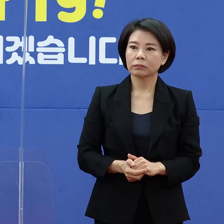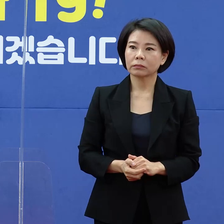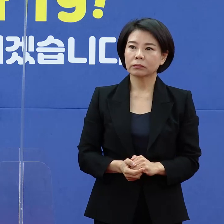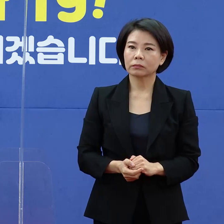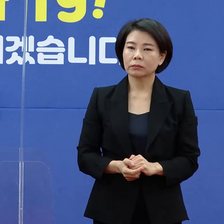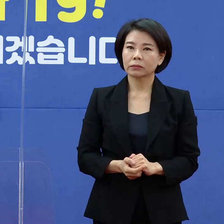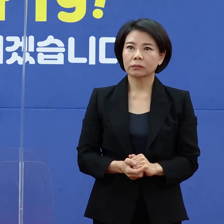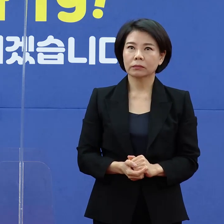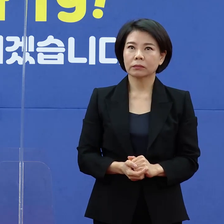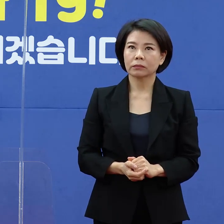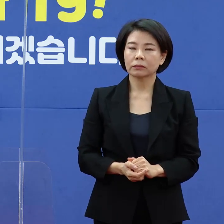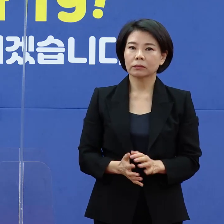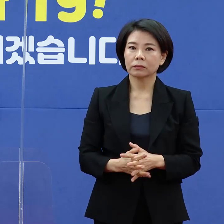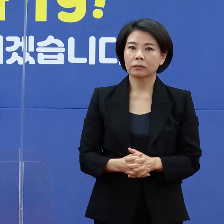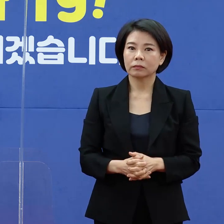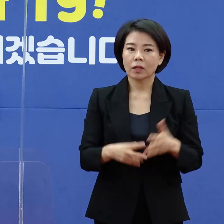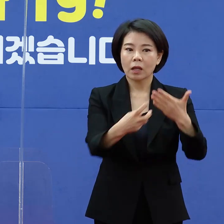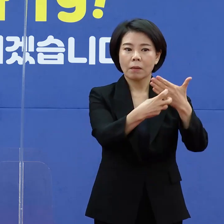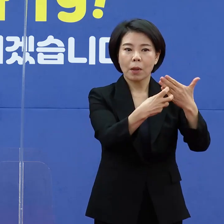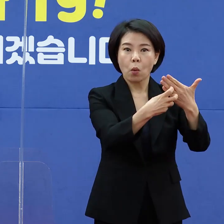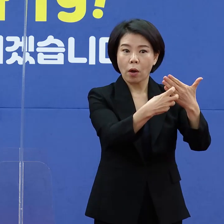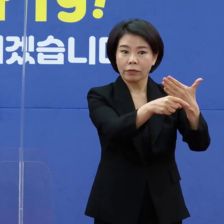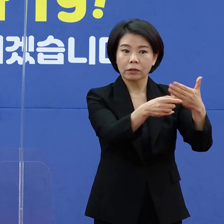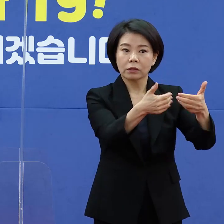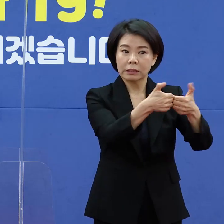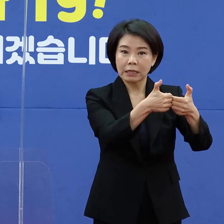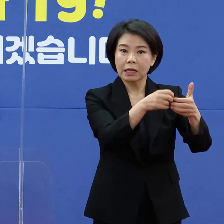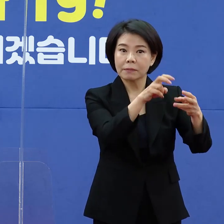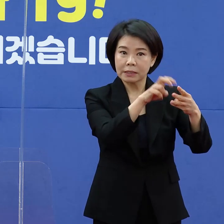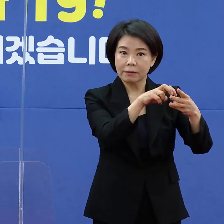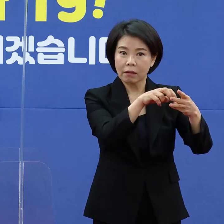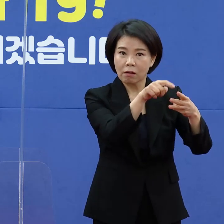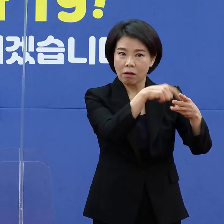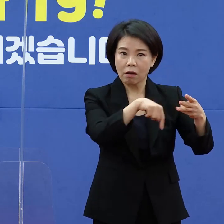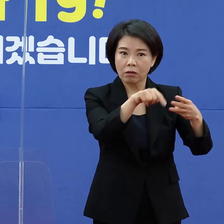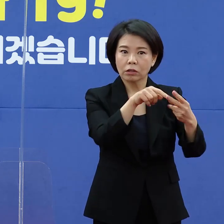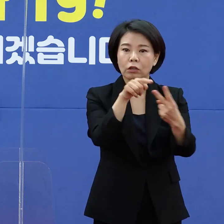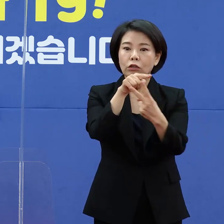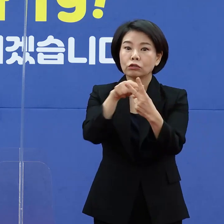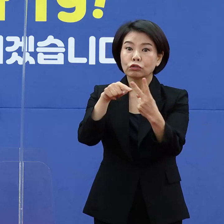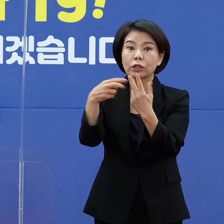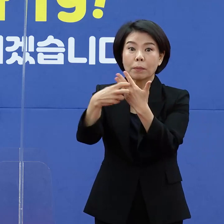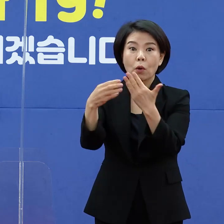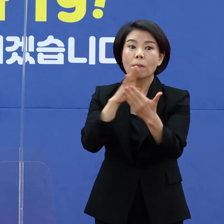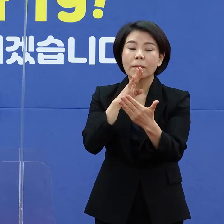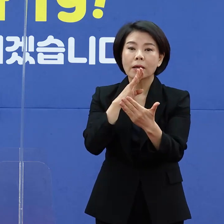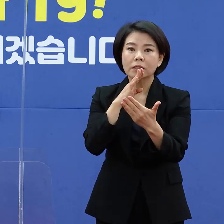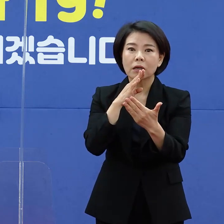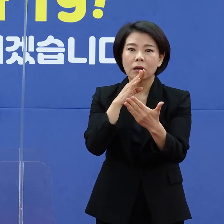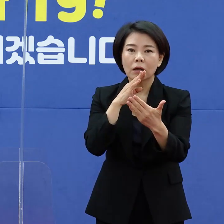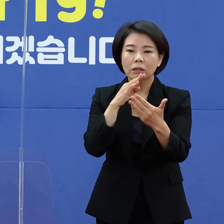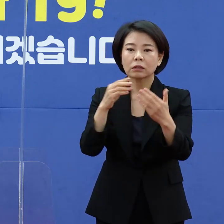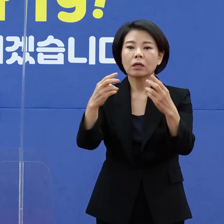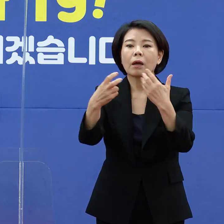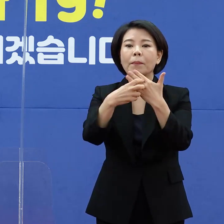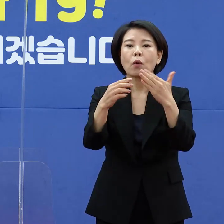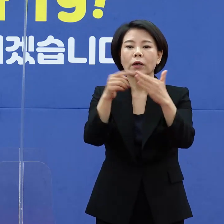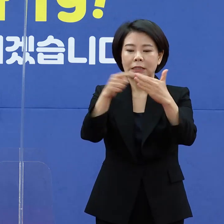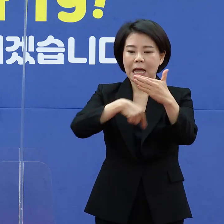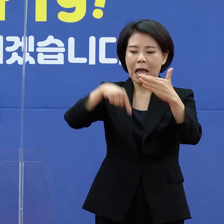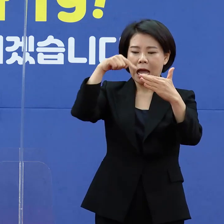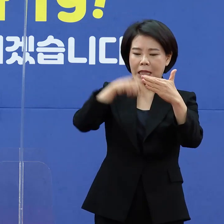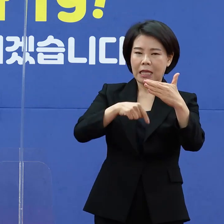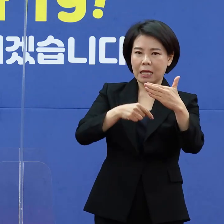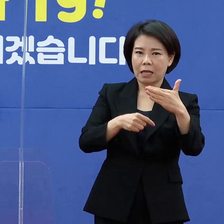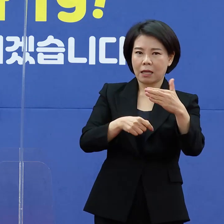그 의료기관 상담센터는 두 개의 의료기관이 그 안에 가지고 있습니다.